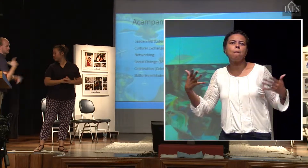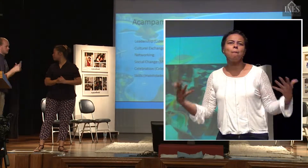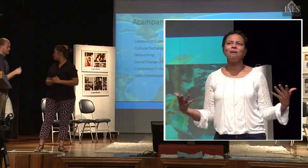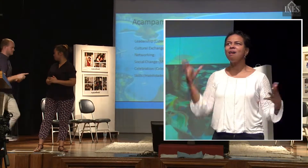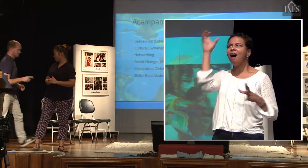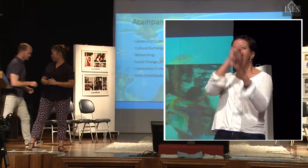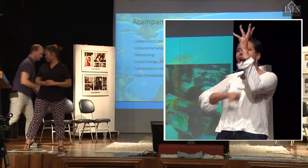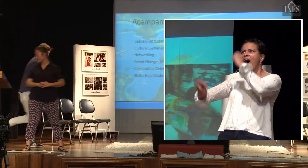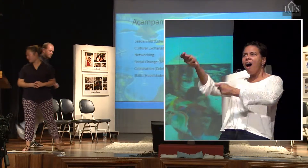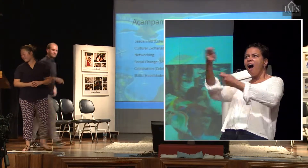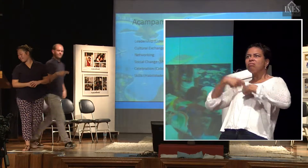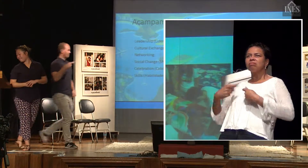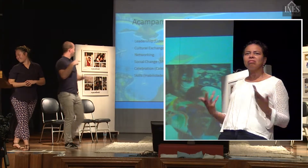como relação de aprender. Posso complementar?